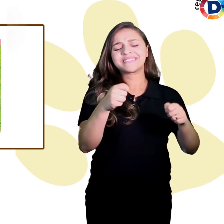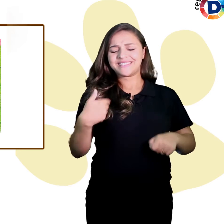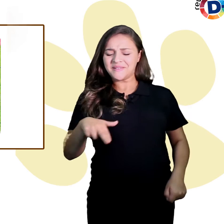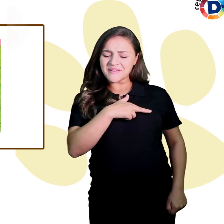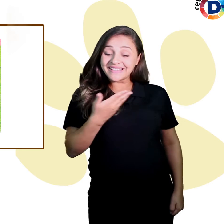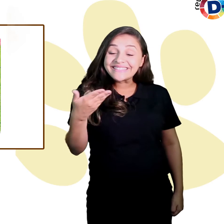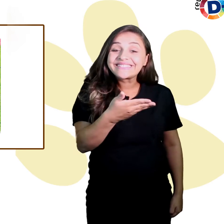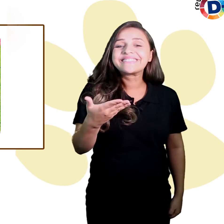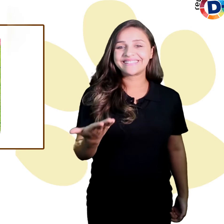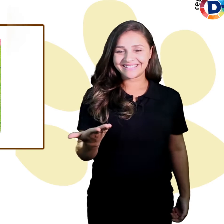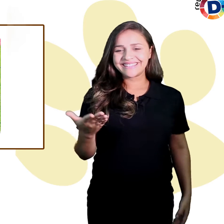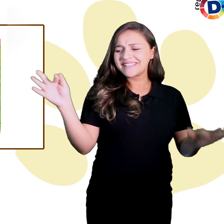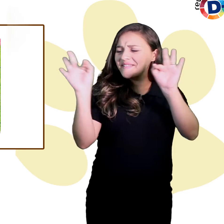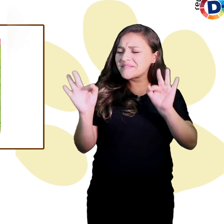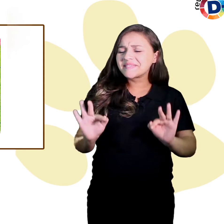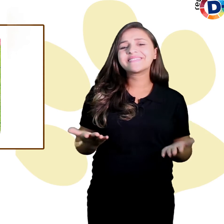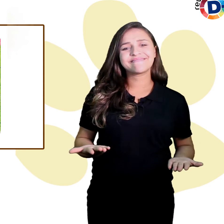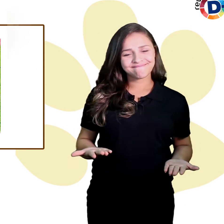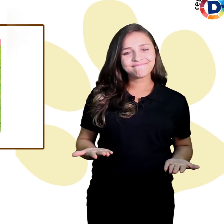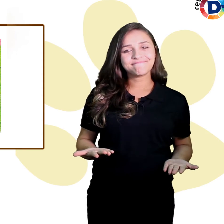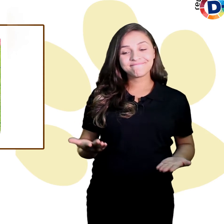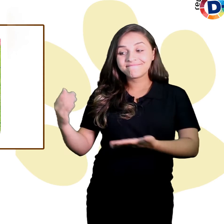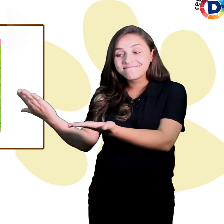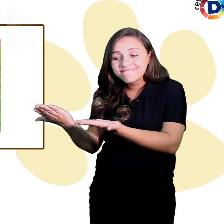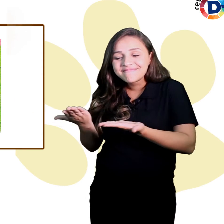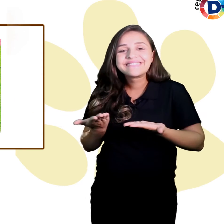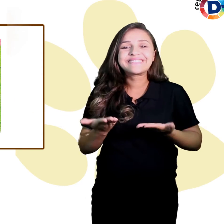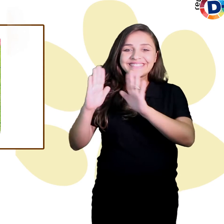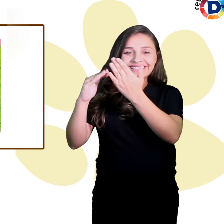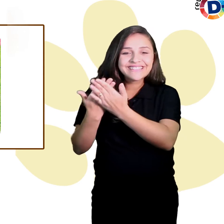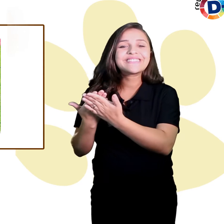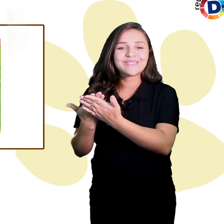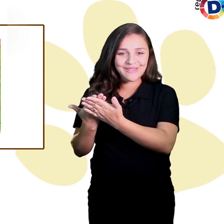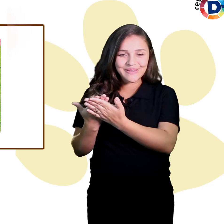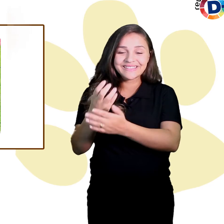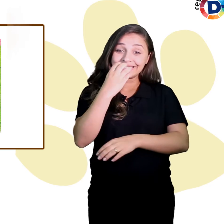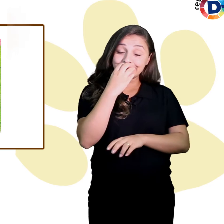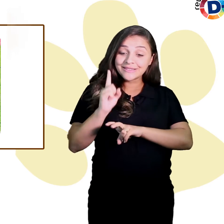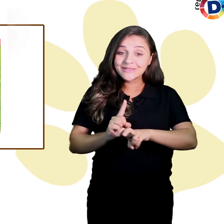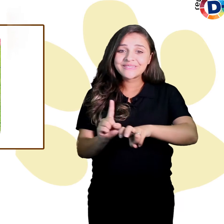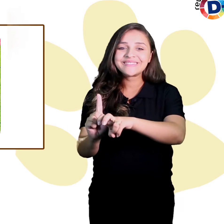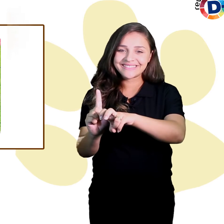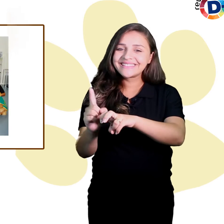isso, ficamos muito felizes em ter a presença da Escola de Cães Guias Ellen Keller nessa edição,